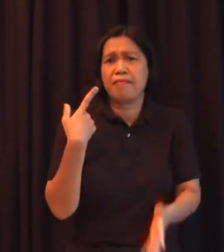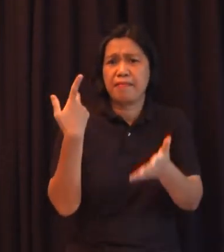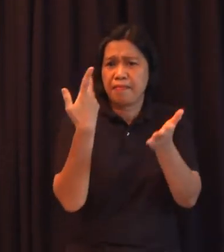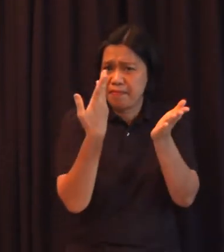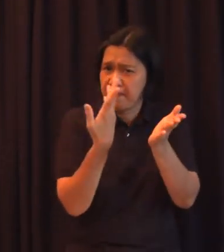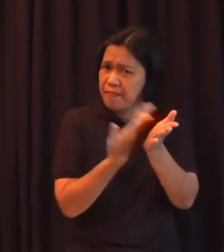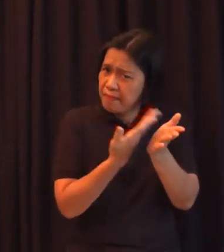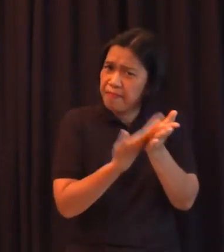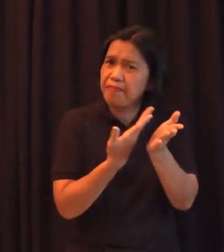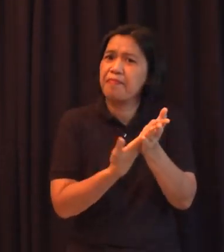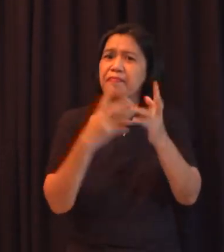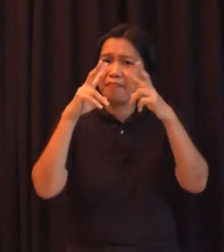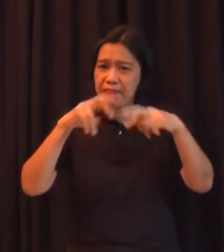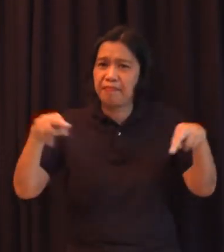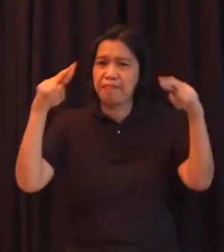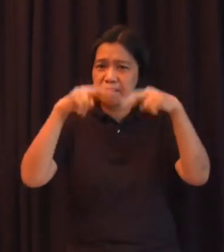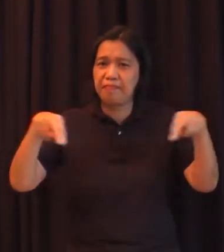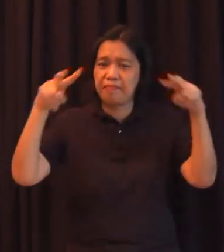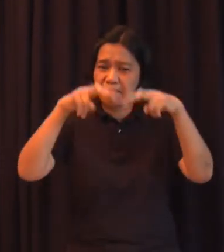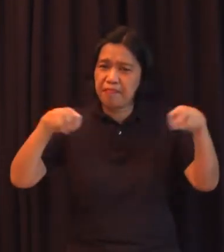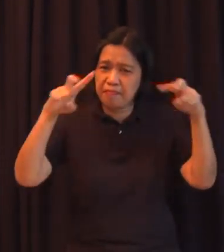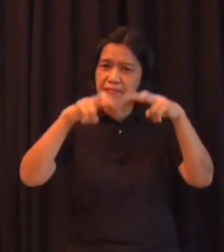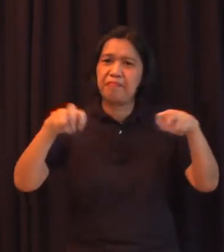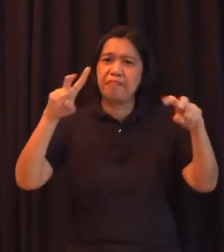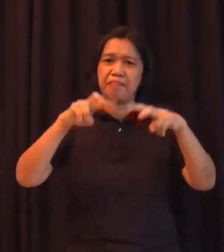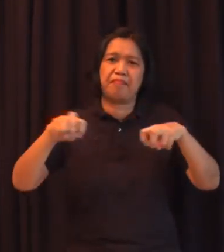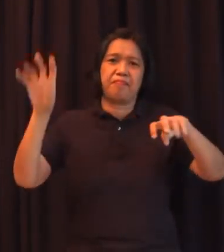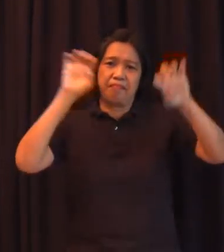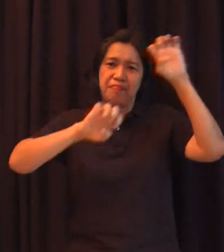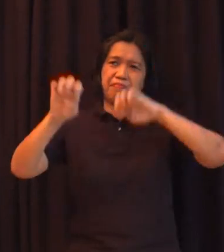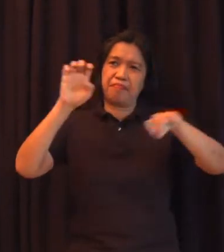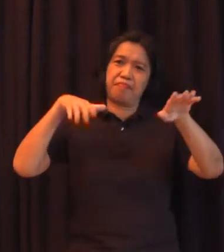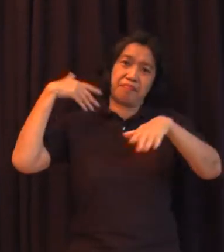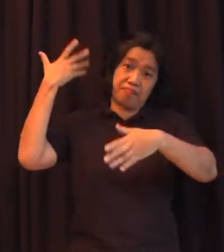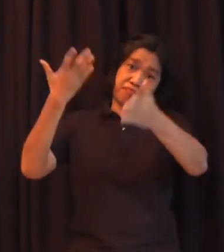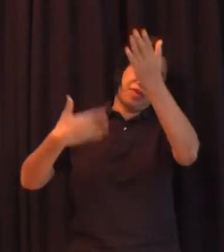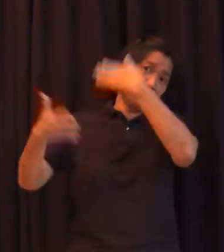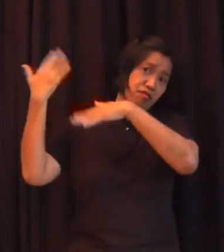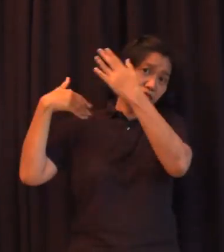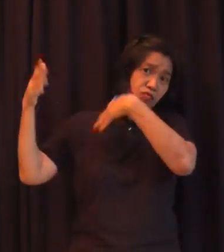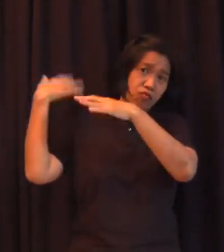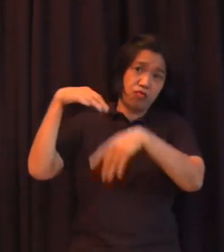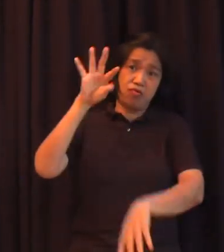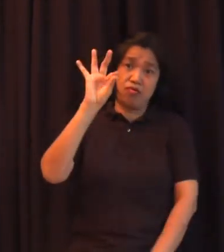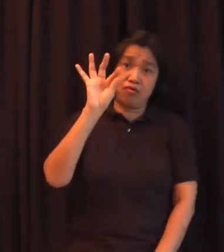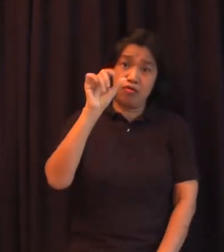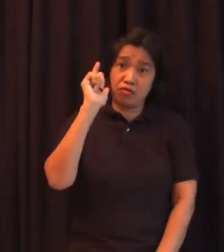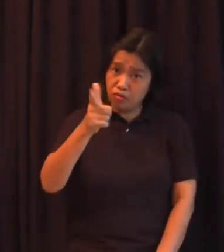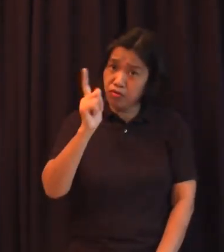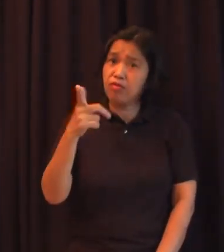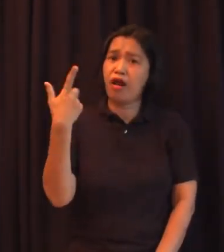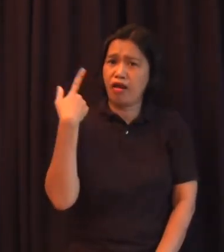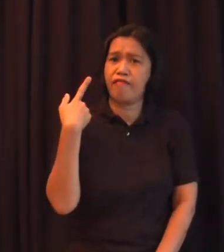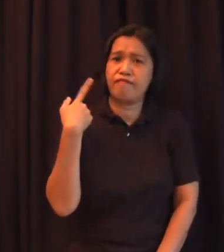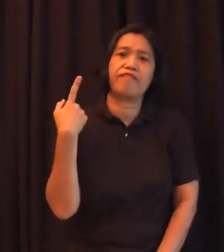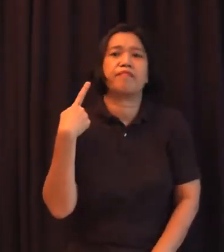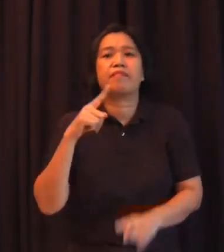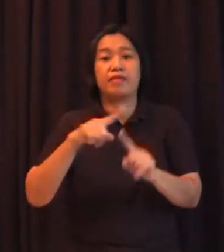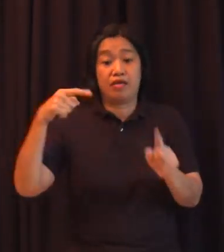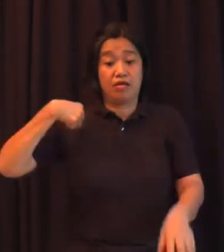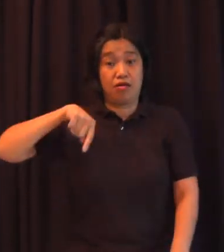nagawa simula pa noong 1920s hanggang kasalukuyan. Pero kami naniniwala kami na hindi na